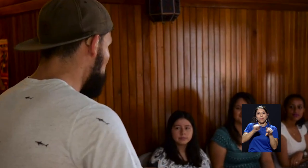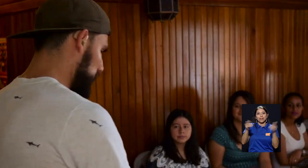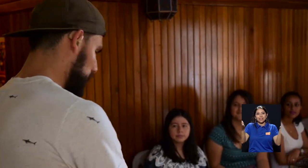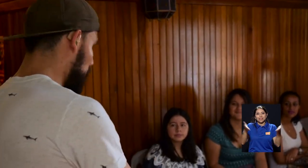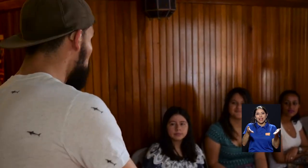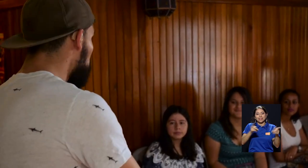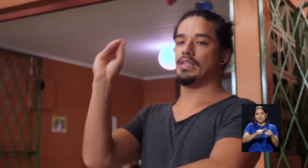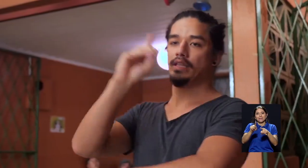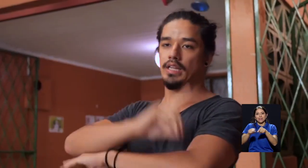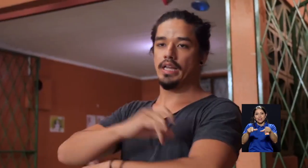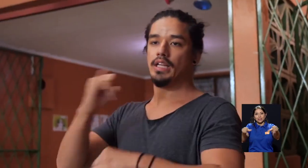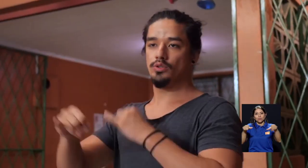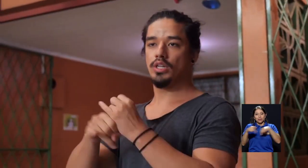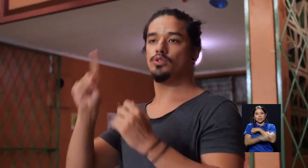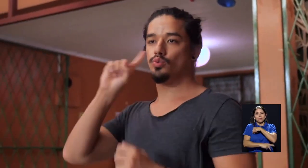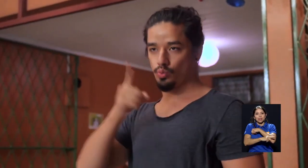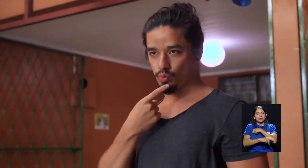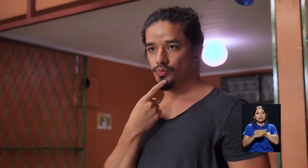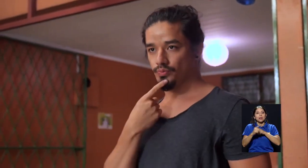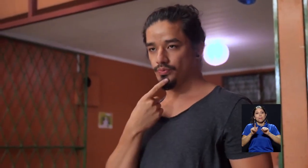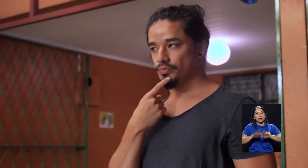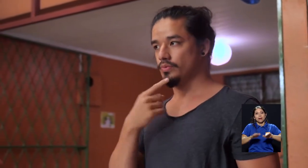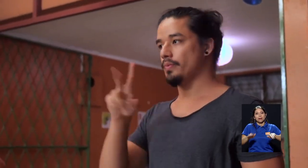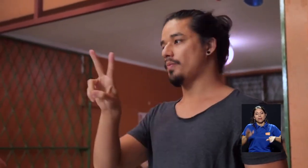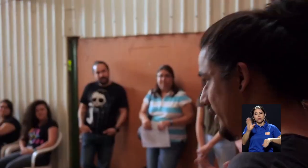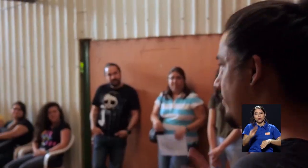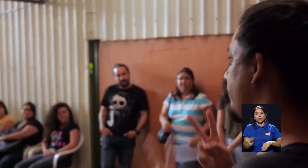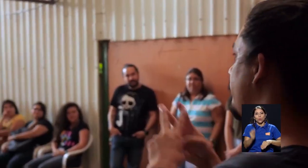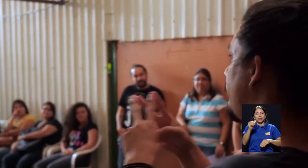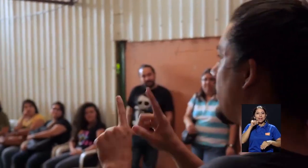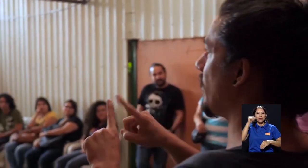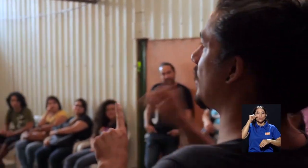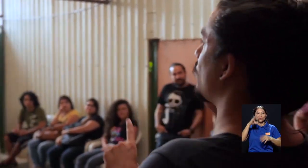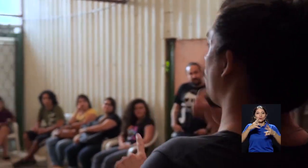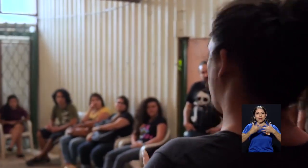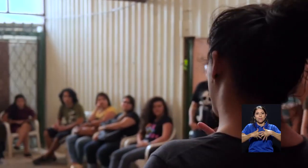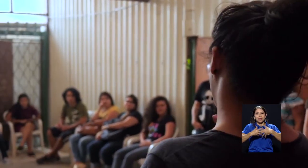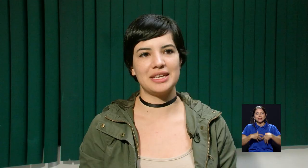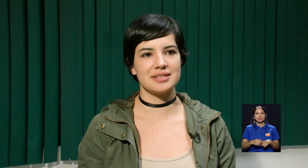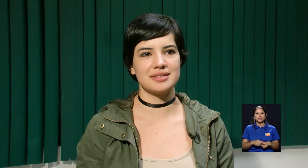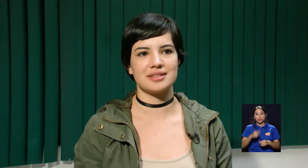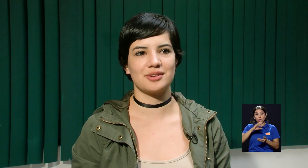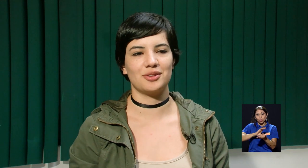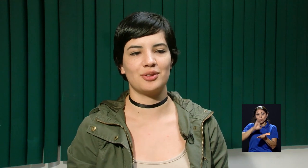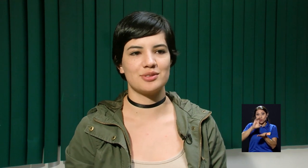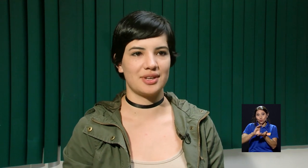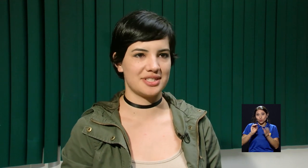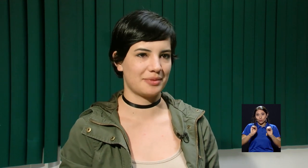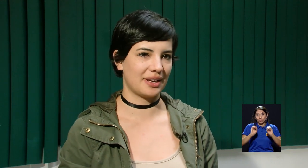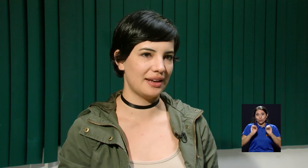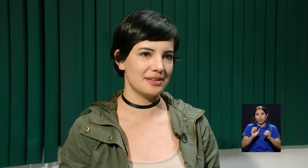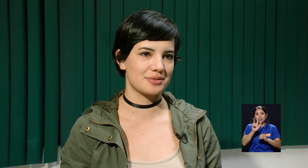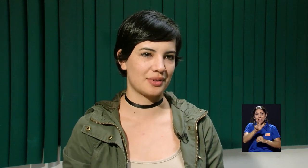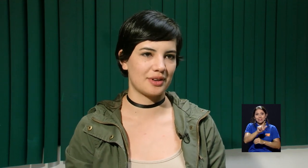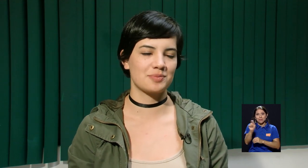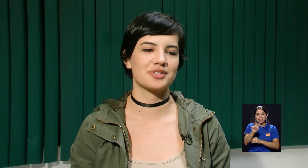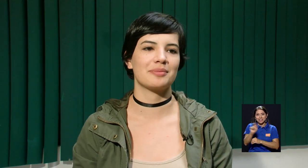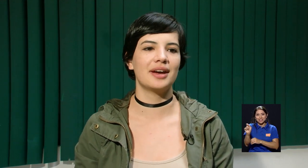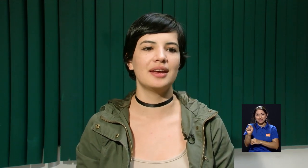jóvenes, adultos y empresas. Los cursos que damos son de tres meses, son dos horas semanales, una vez por semana.